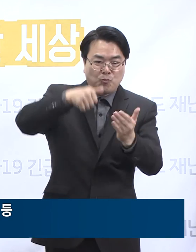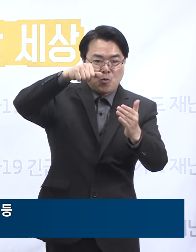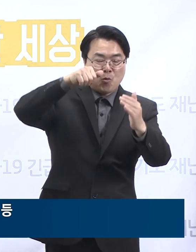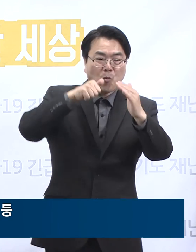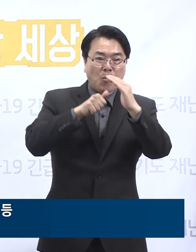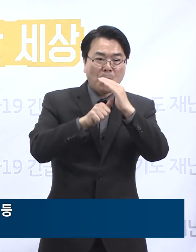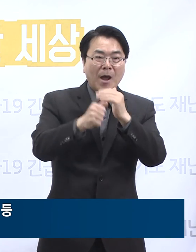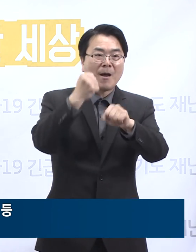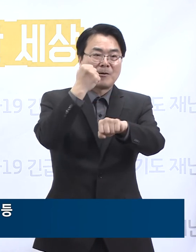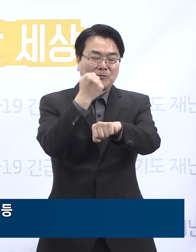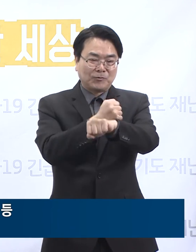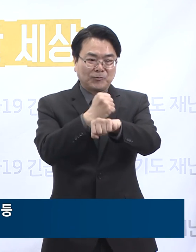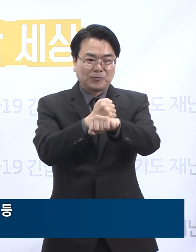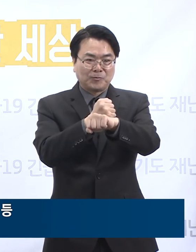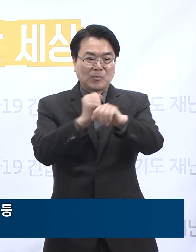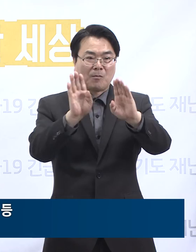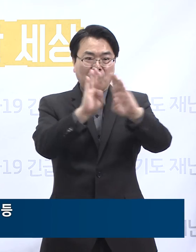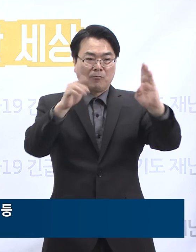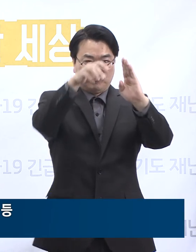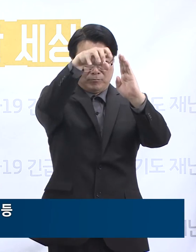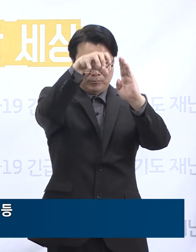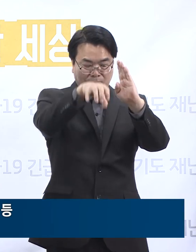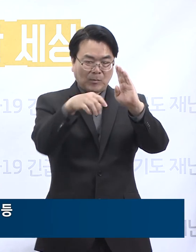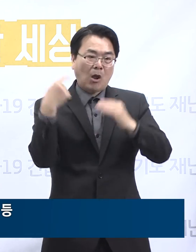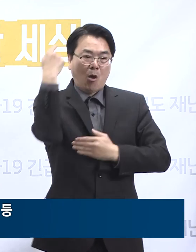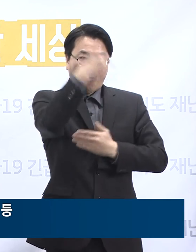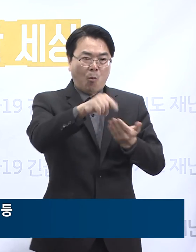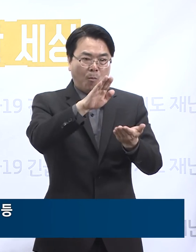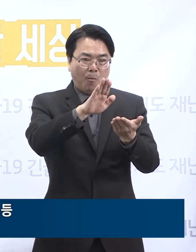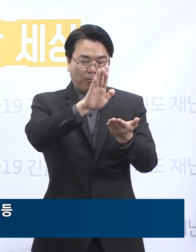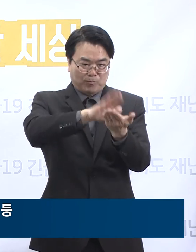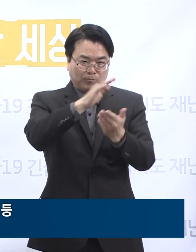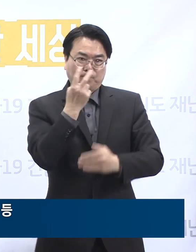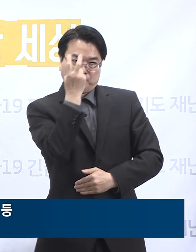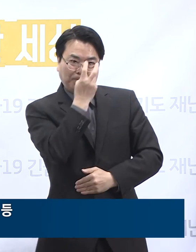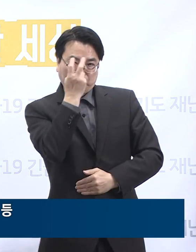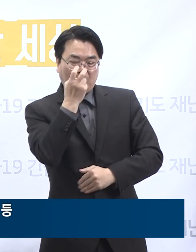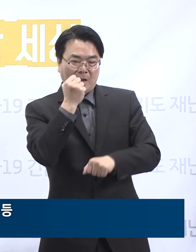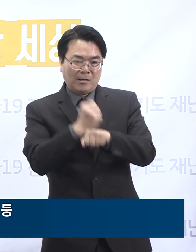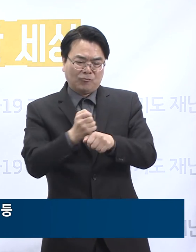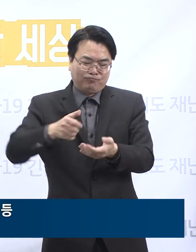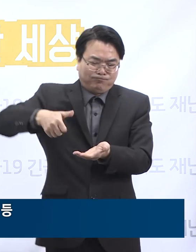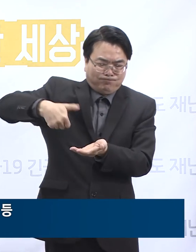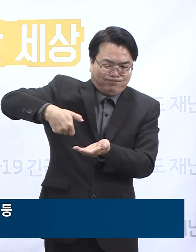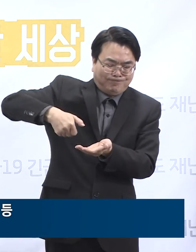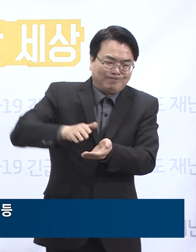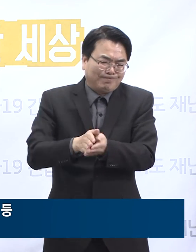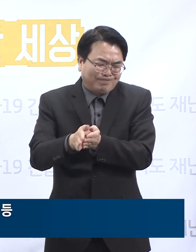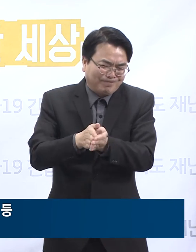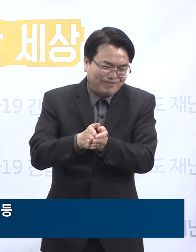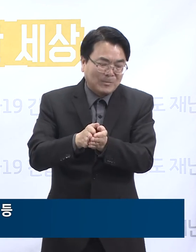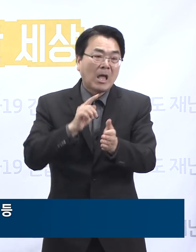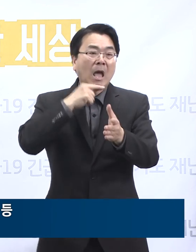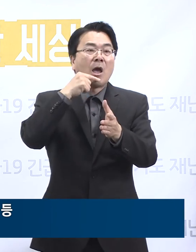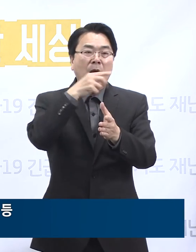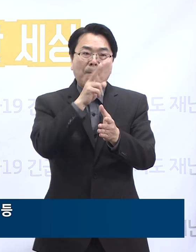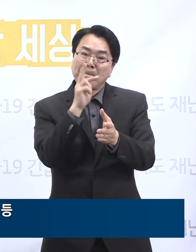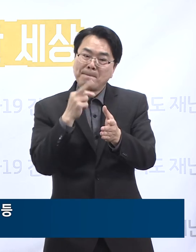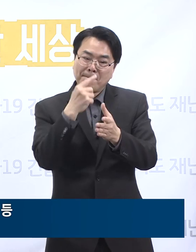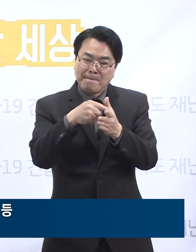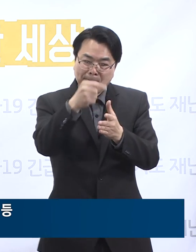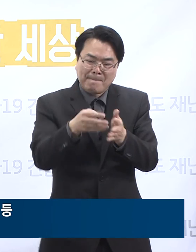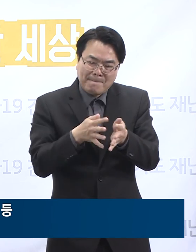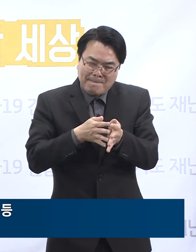투표소 입구에서 발열 체크를 받고 손소독제로 꼼꼼하게 소독을 하시고 일회용 비닐장갑을 착용하시기 바랍니다.